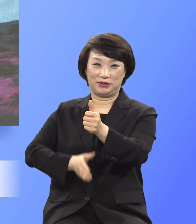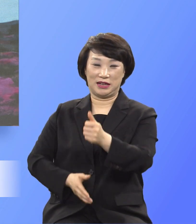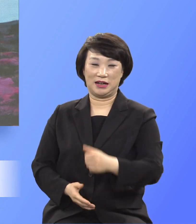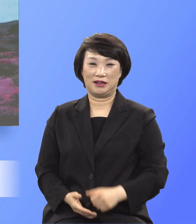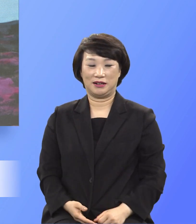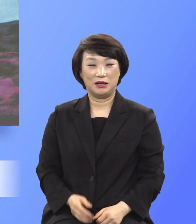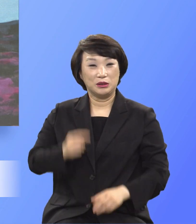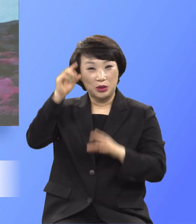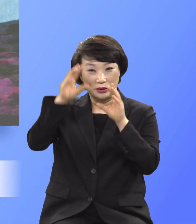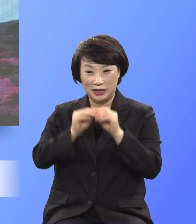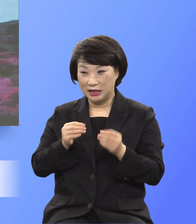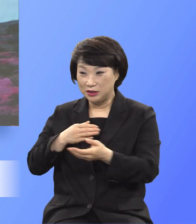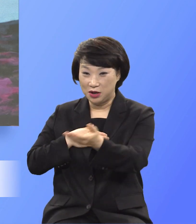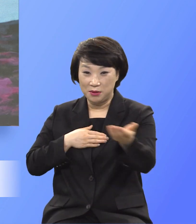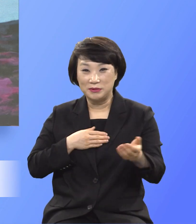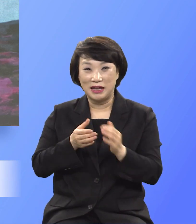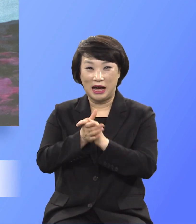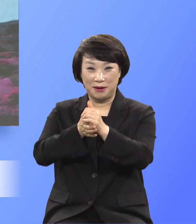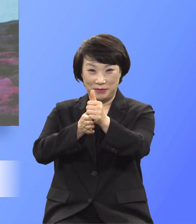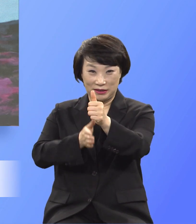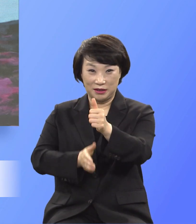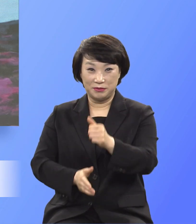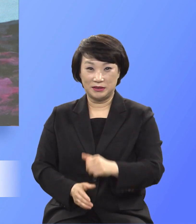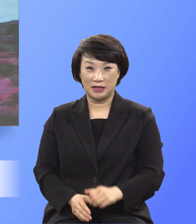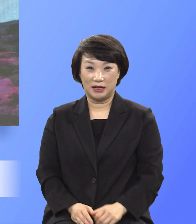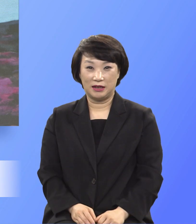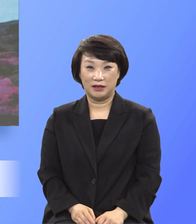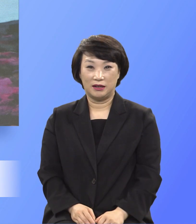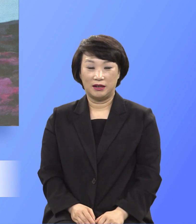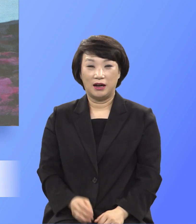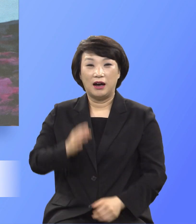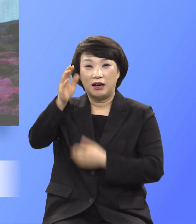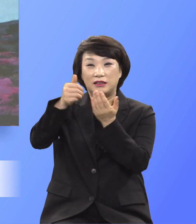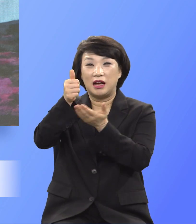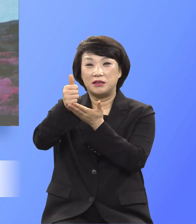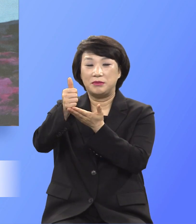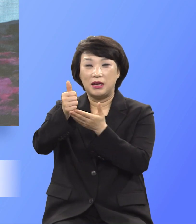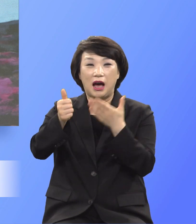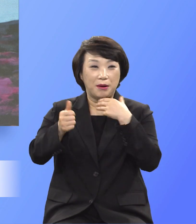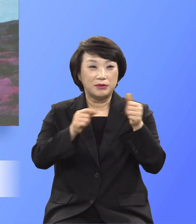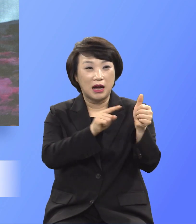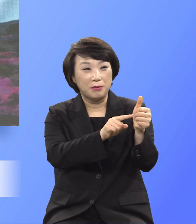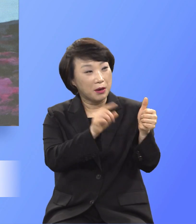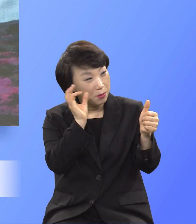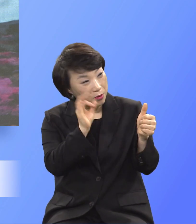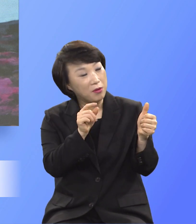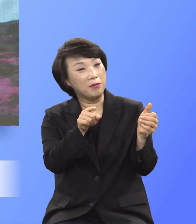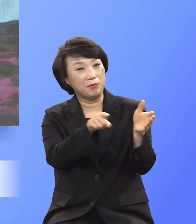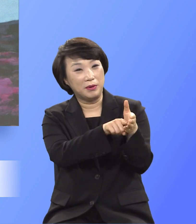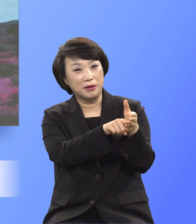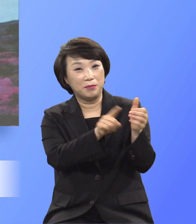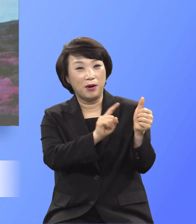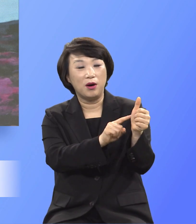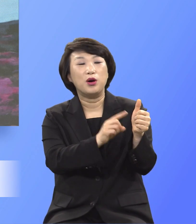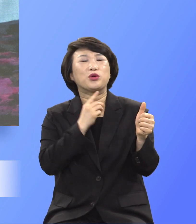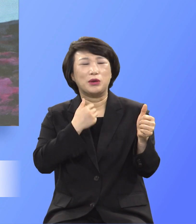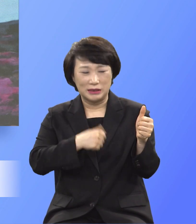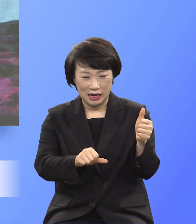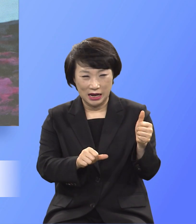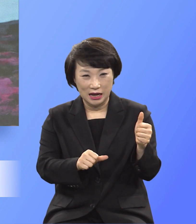동의하시면 아멘합시다 하나님께서 아브라함의 믿음 곧 자신의 독자를 주지없이